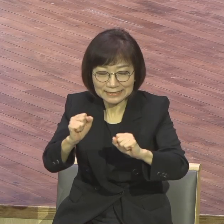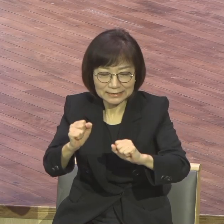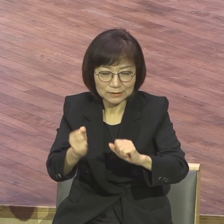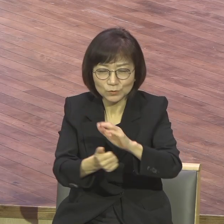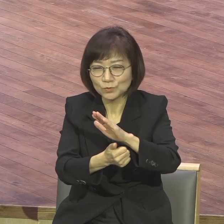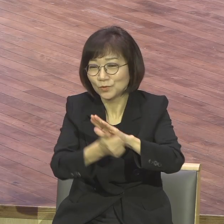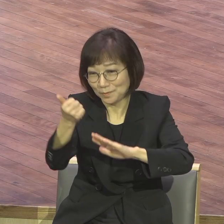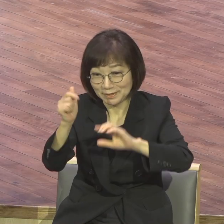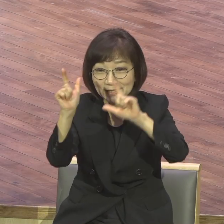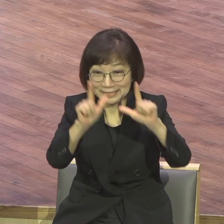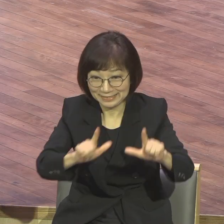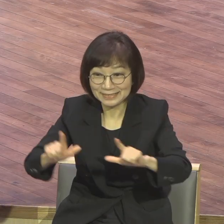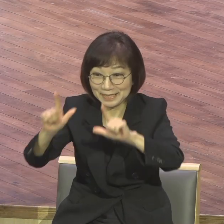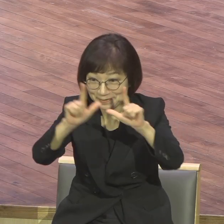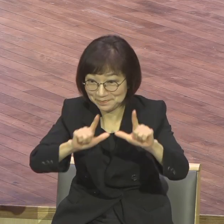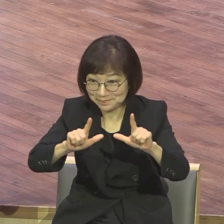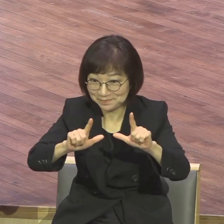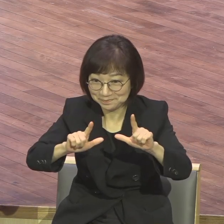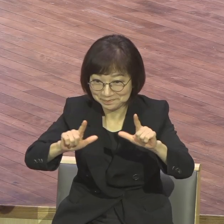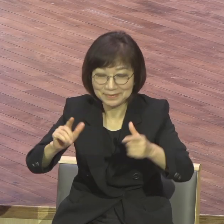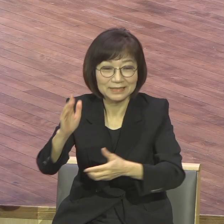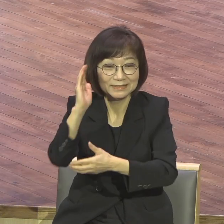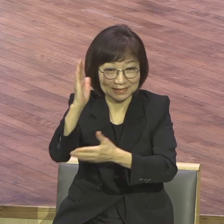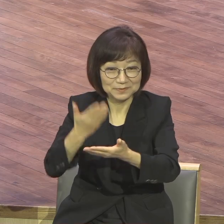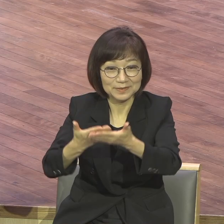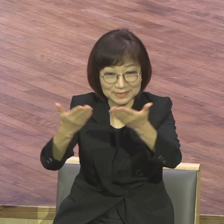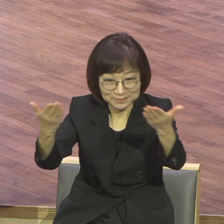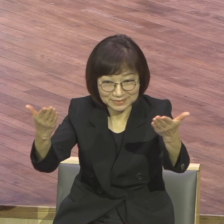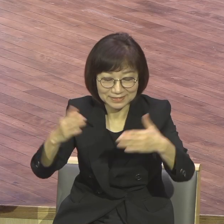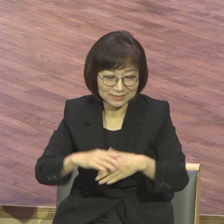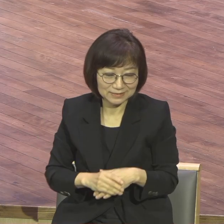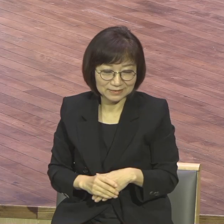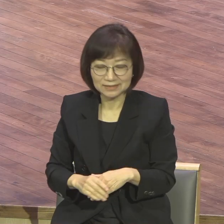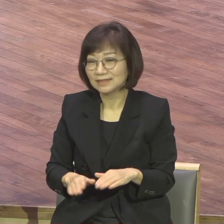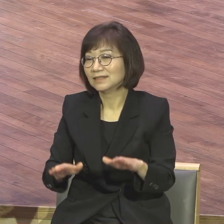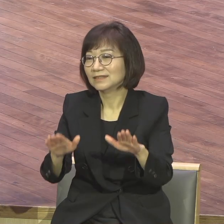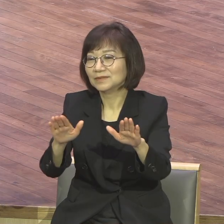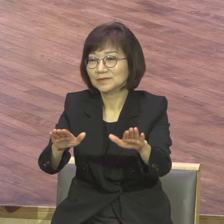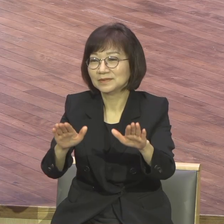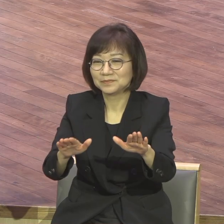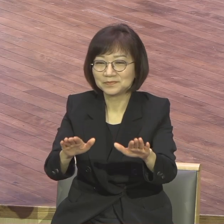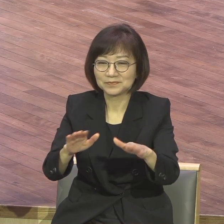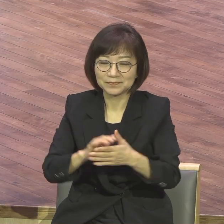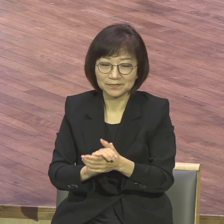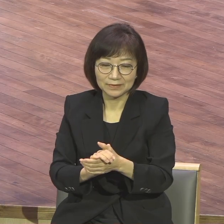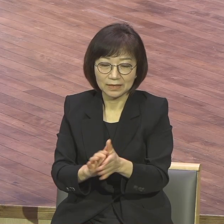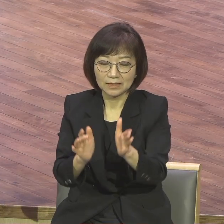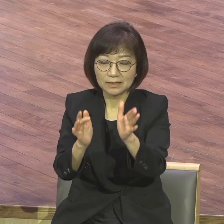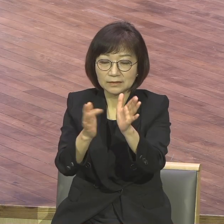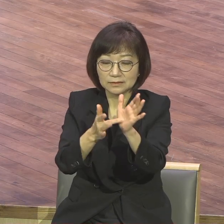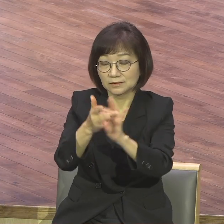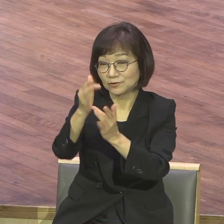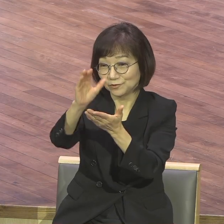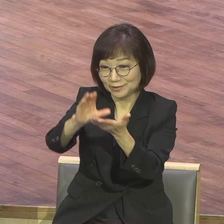제목으로 말씀을 드립니다. 오늘은 예수 그리스도 께서 부활하신